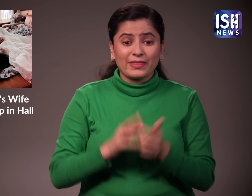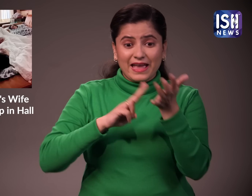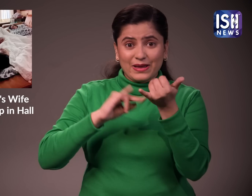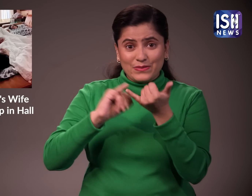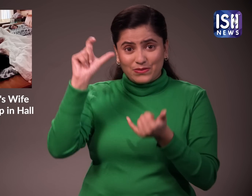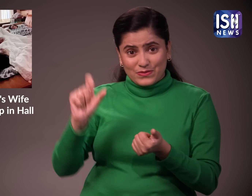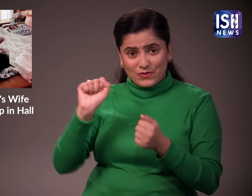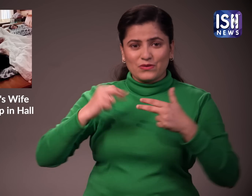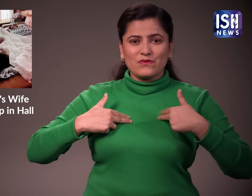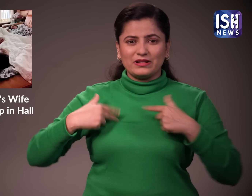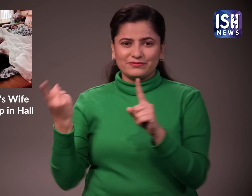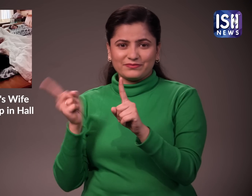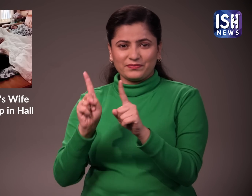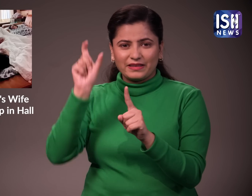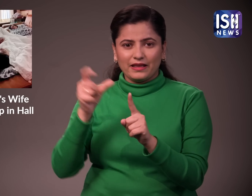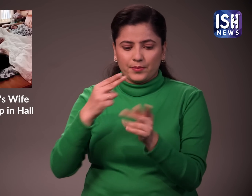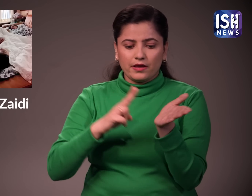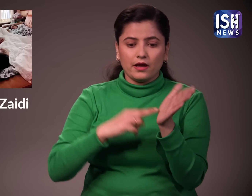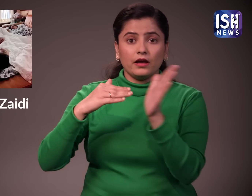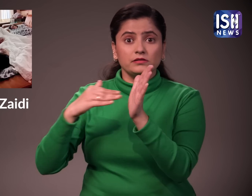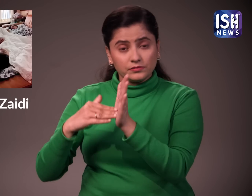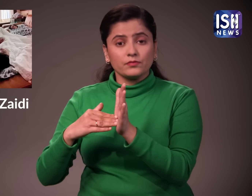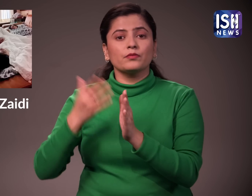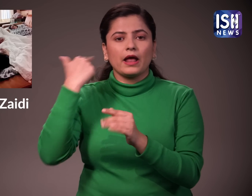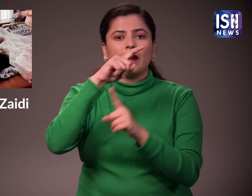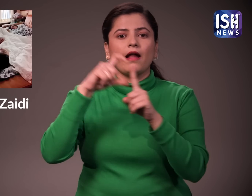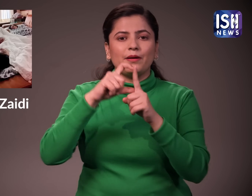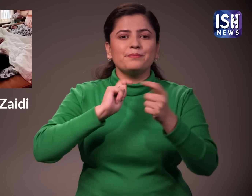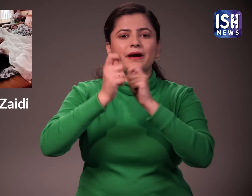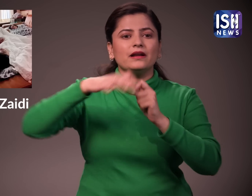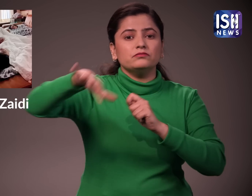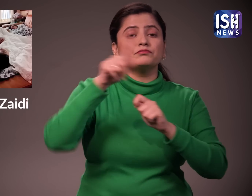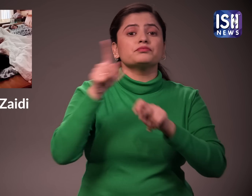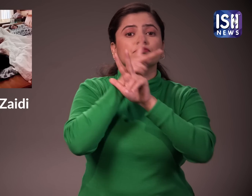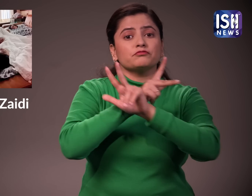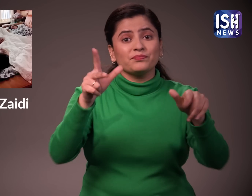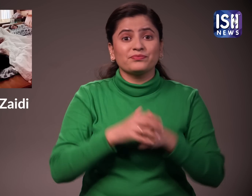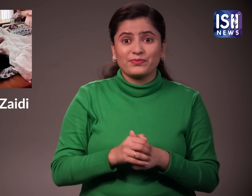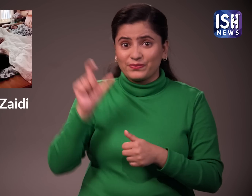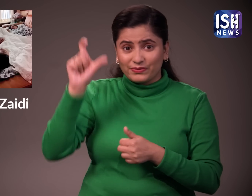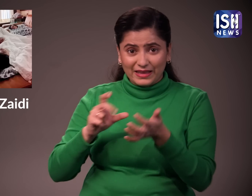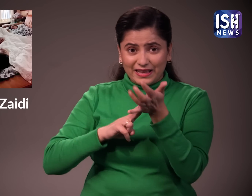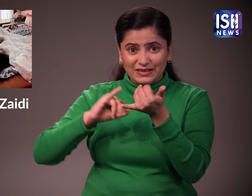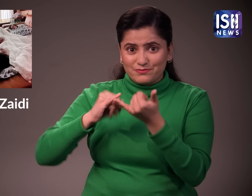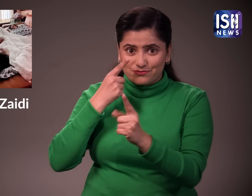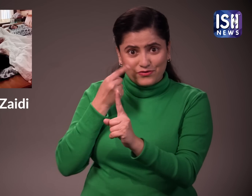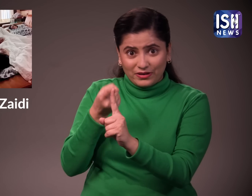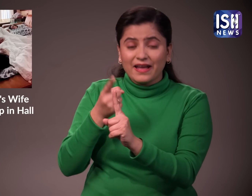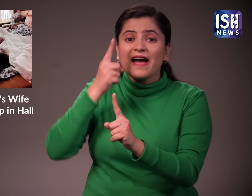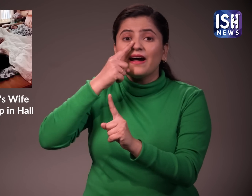नवाज उदिन के वकील नदीम जाफर जैदी ने हाल ही में दिल्ली में एक प्रेस कॉन्फरेंस की जहां उन्होंने दावा किया कि आल्या की